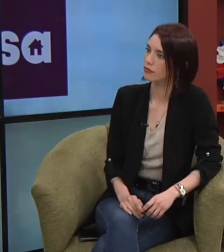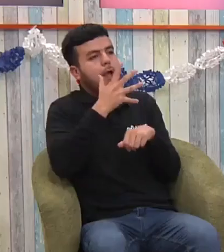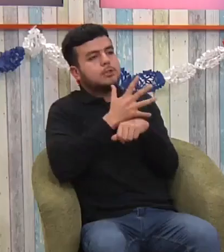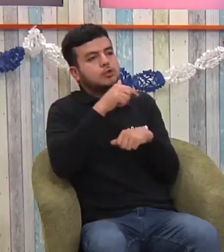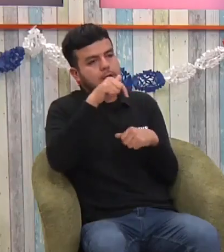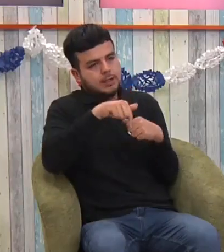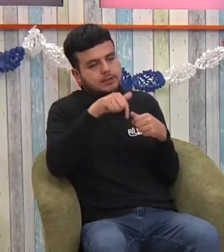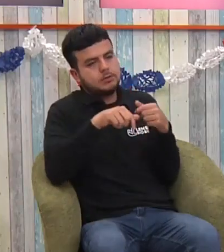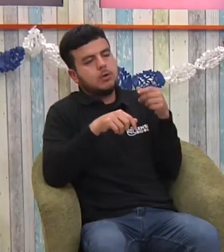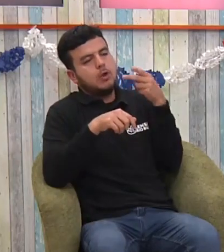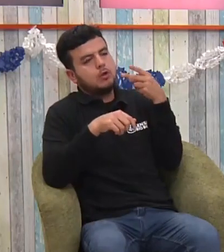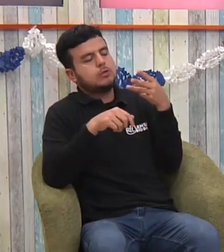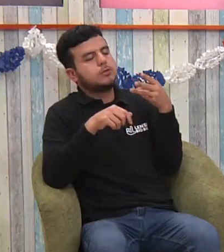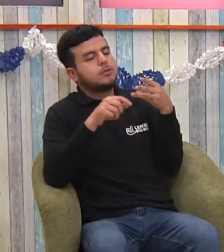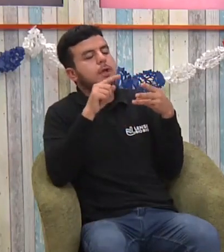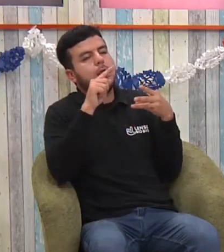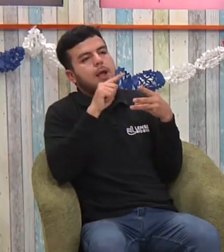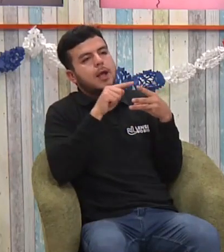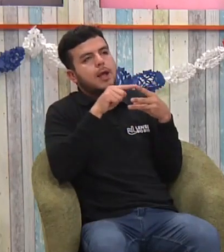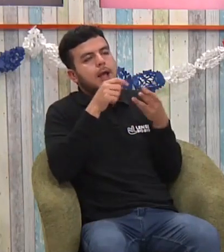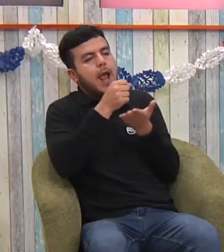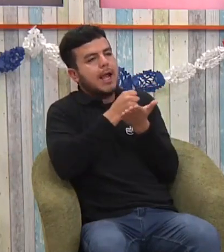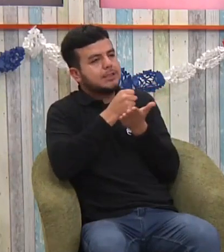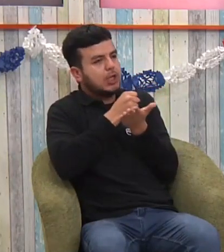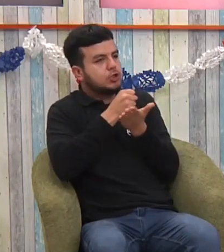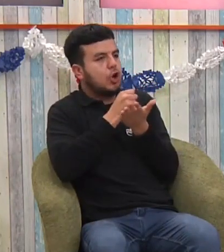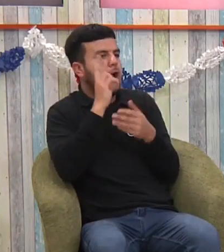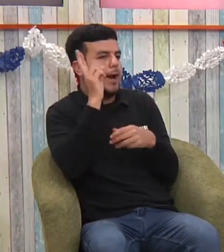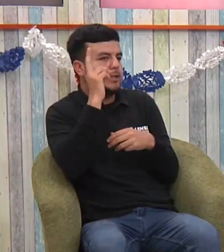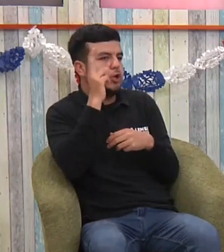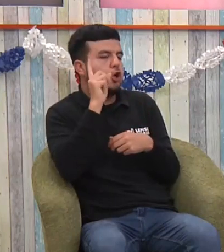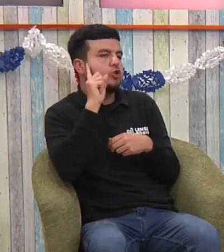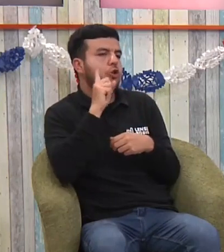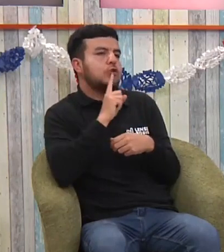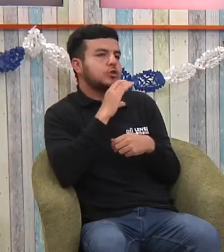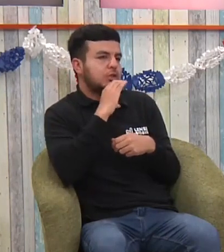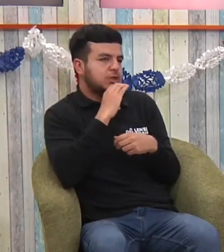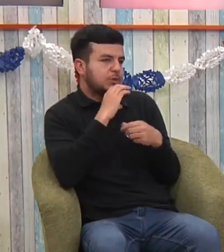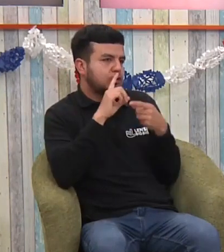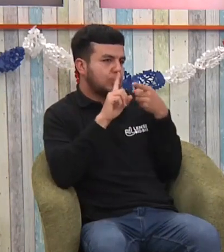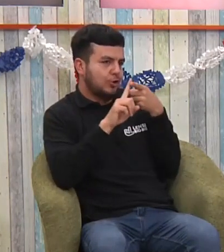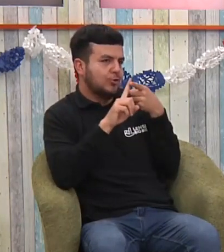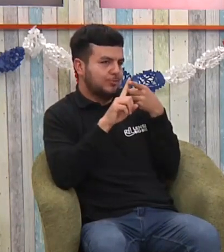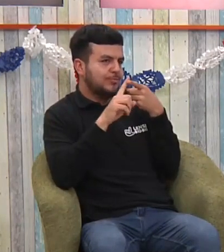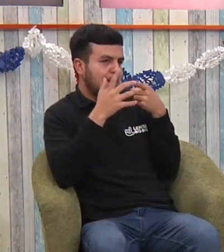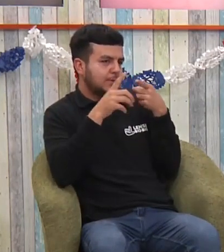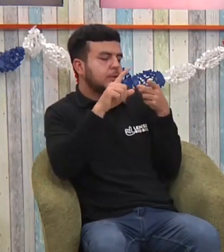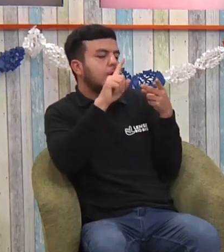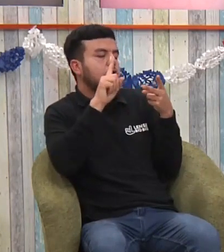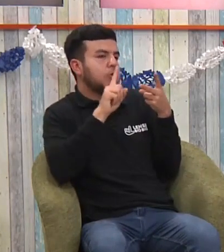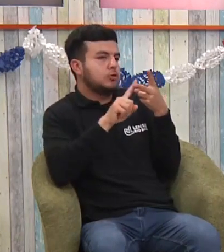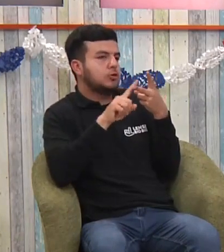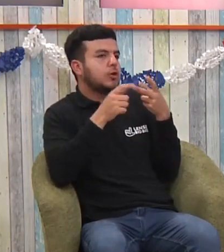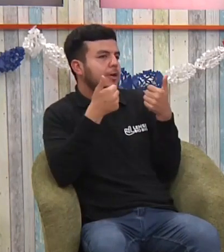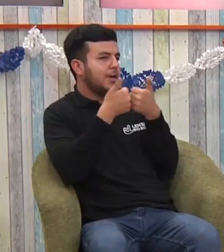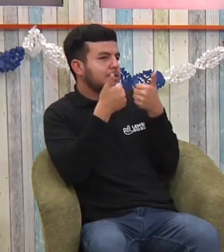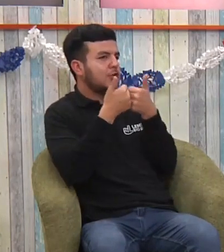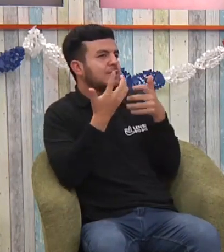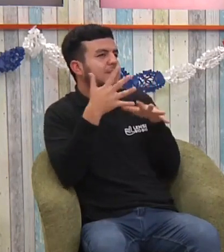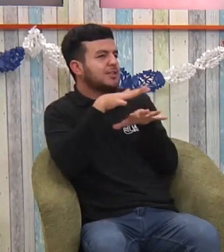Sí. Buena pregunta. Está la Asociación Regional de Sordos Concepción, que está aquí en la ciudad de Concepción. Está la Asociación